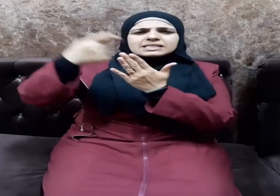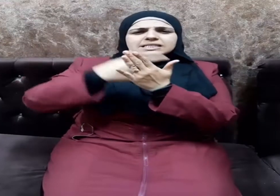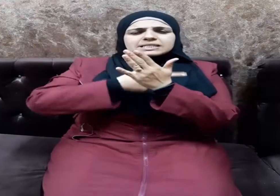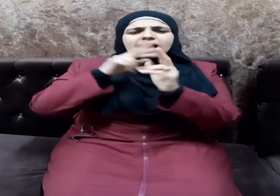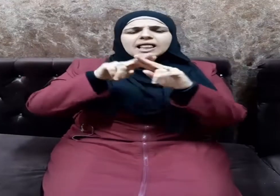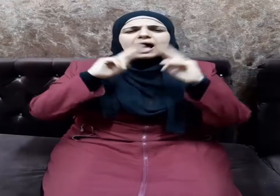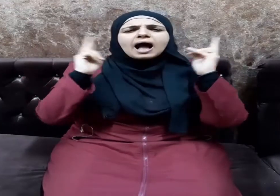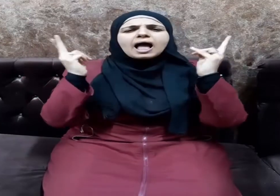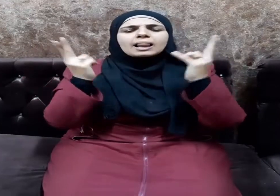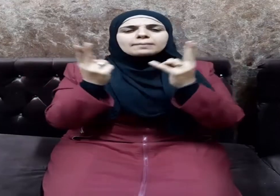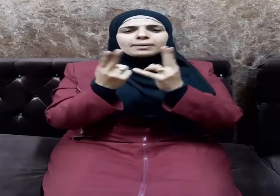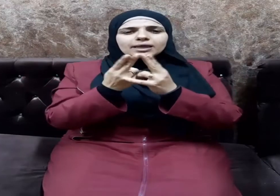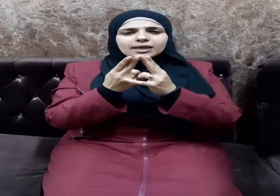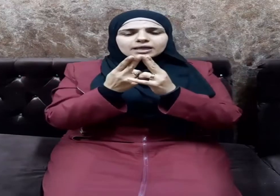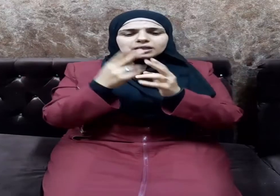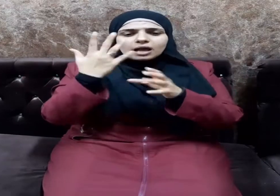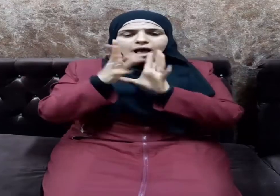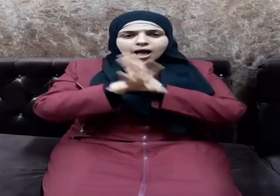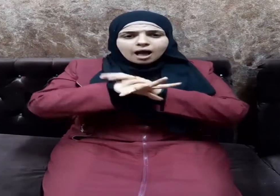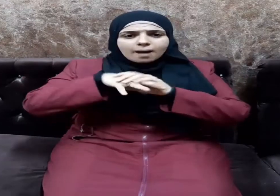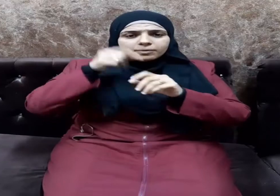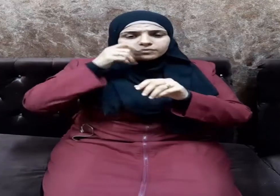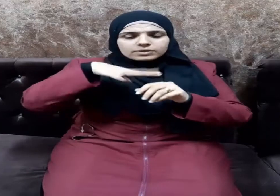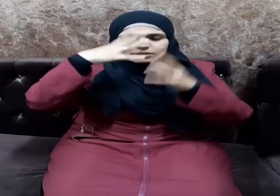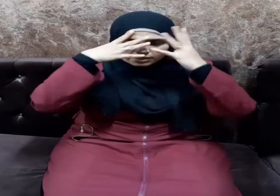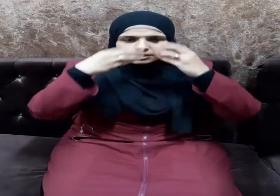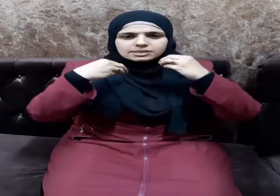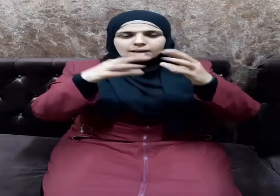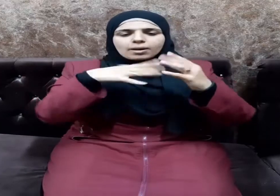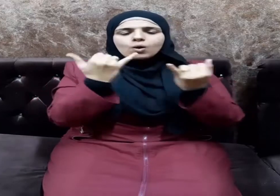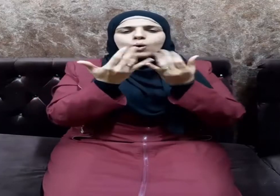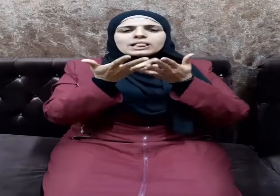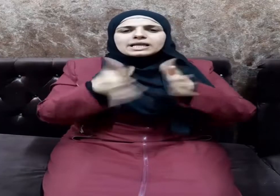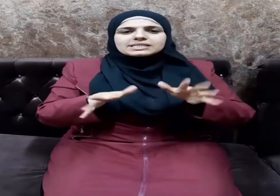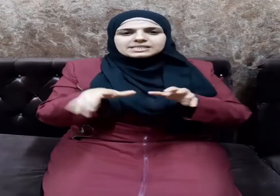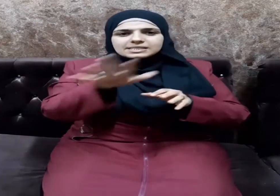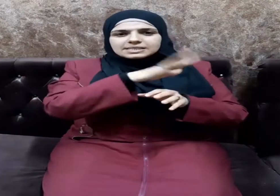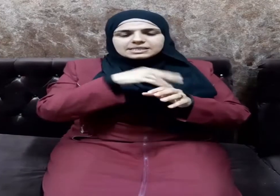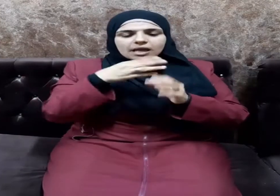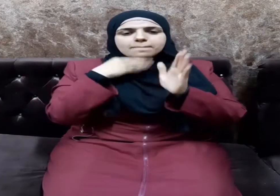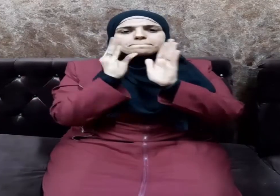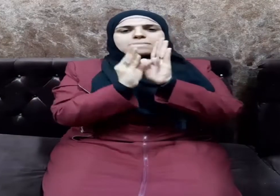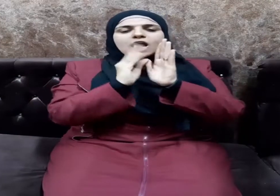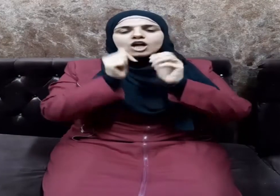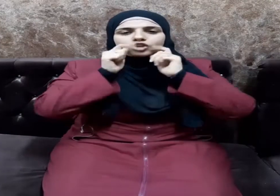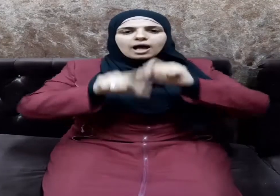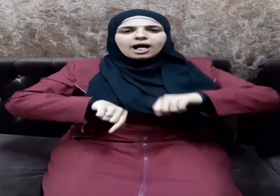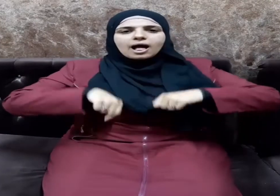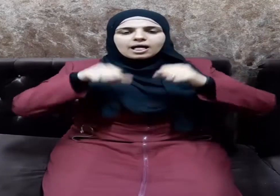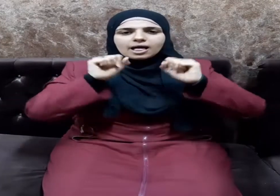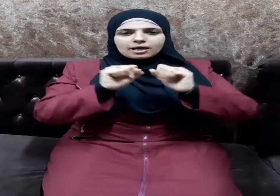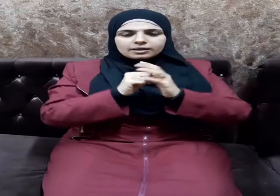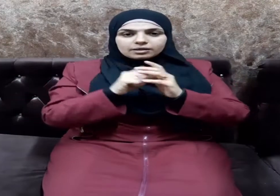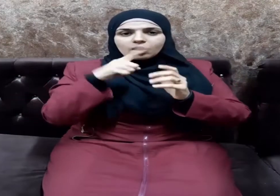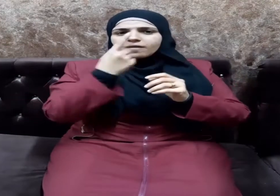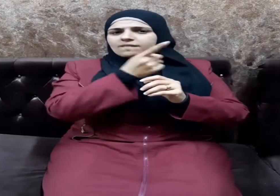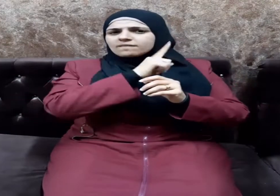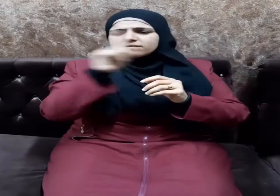عالمية جعلت من السماحة والتيسير منهج حياة فلا حرج في